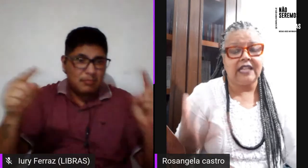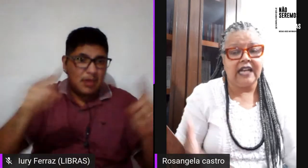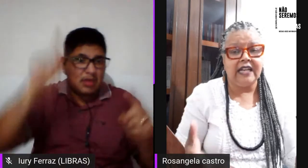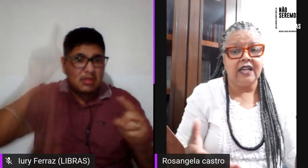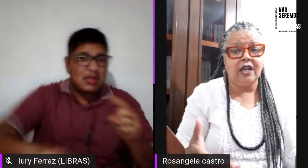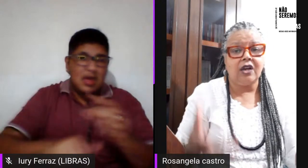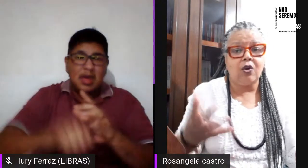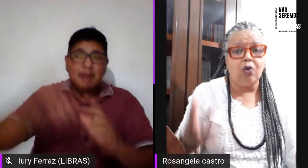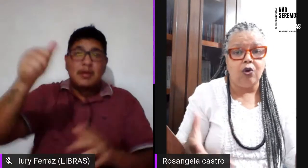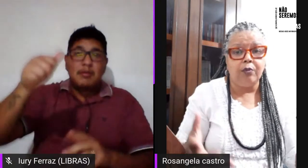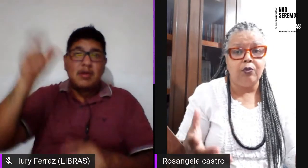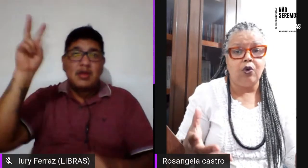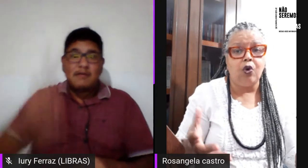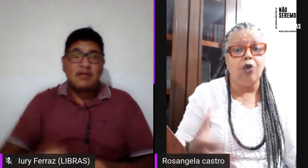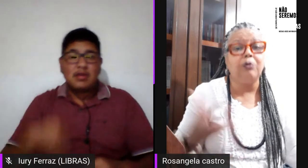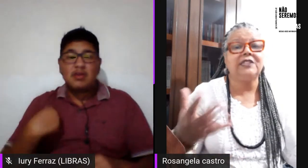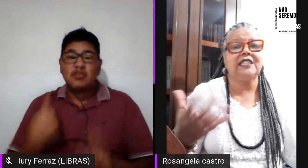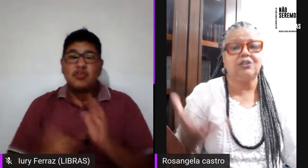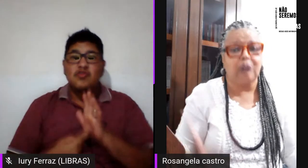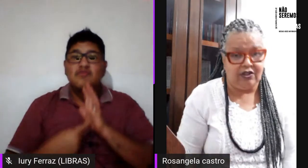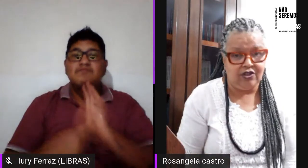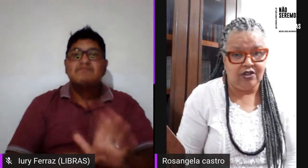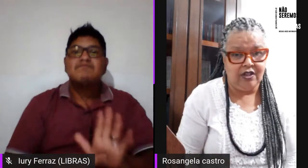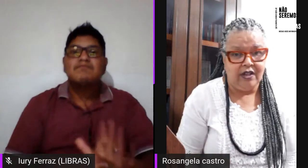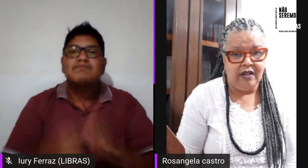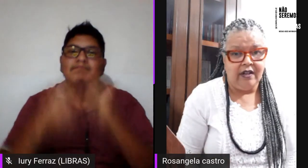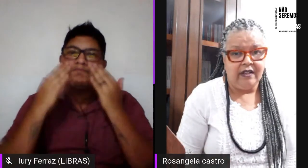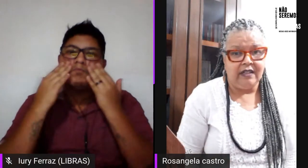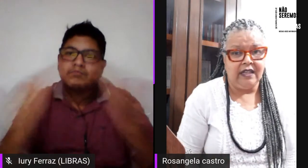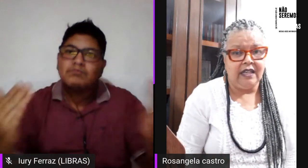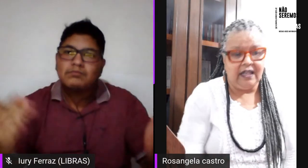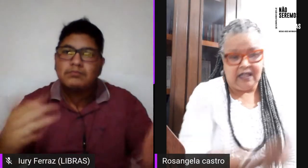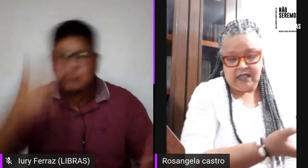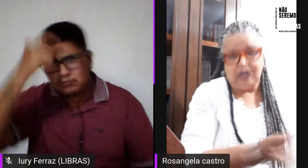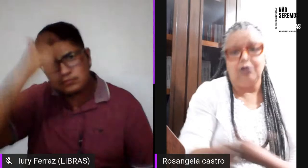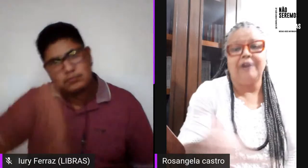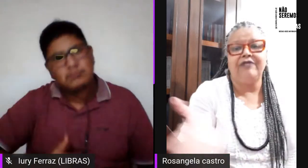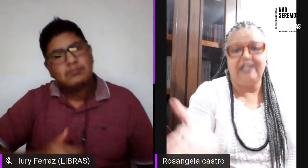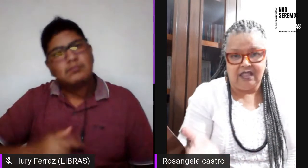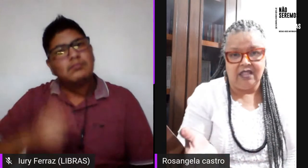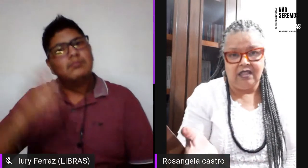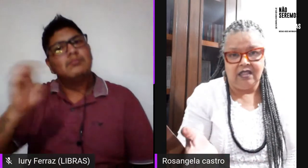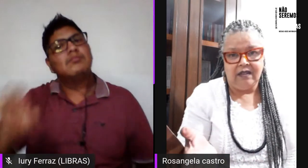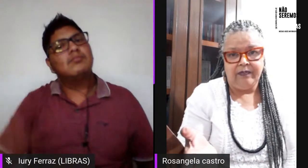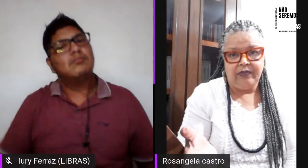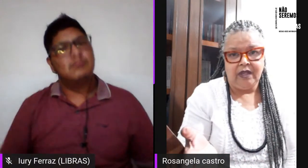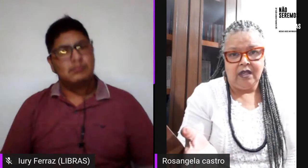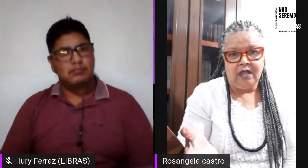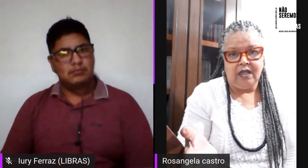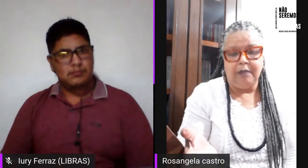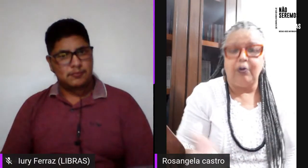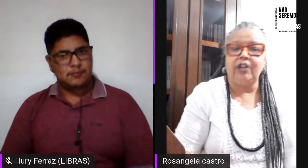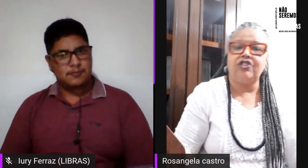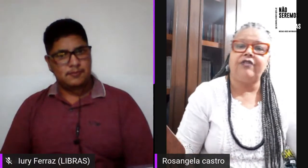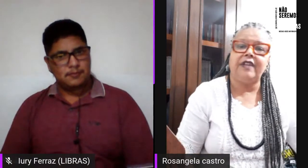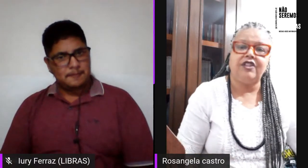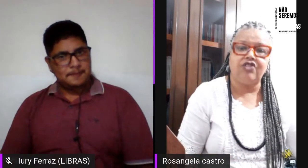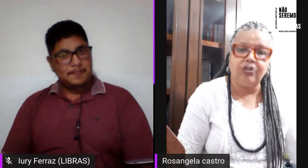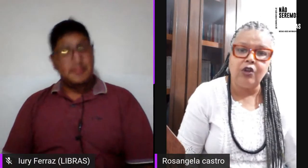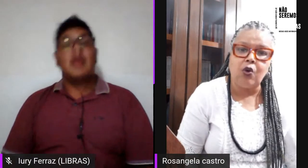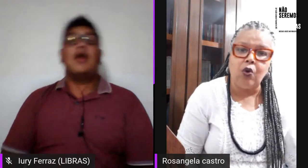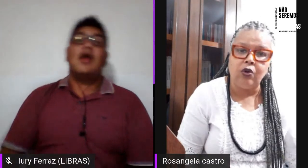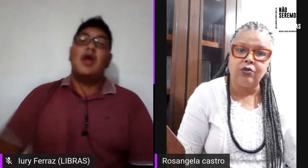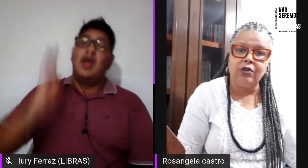a nossa cara como homossexuais, né, numa avenida, embora já